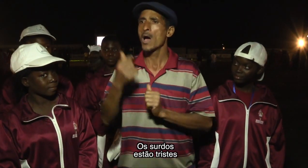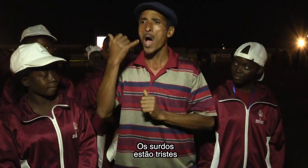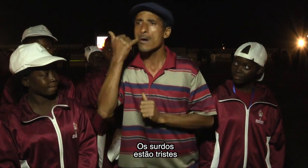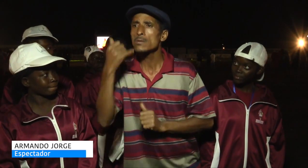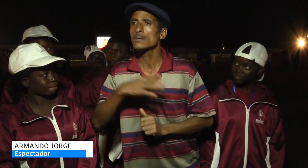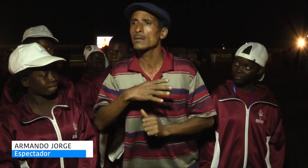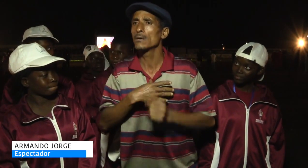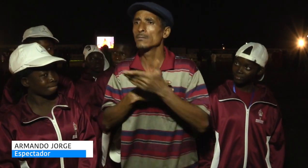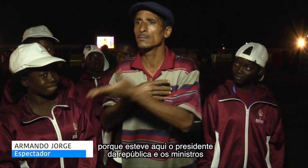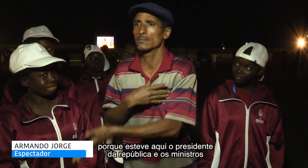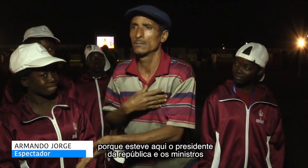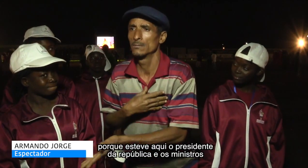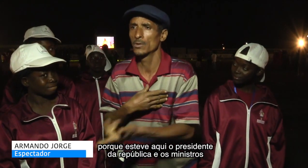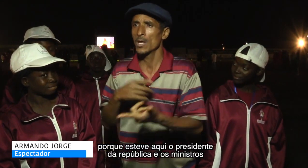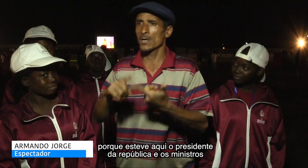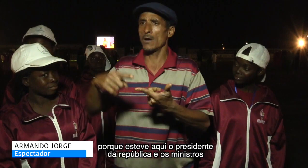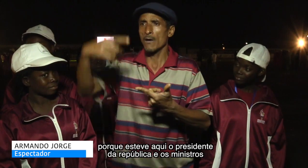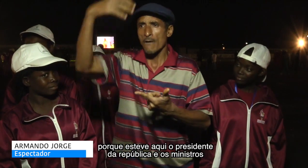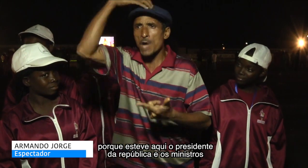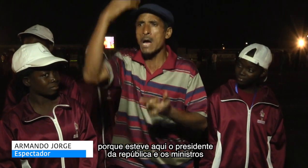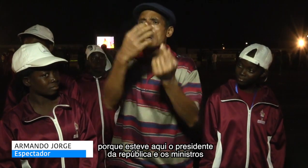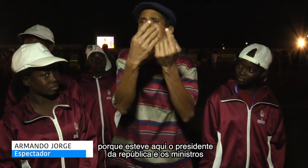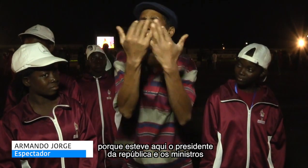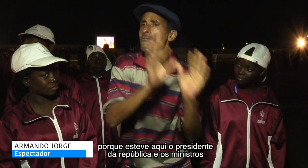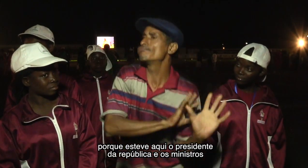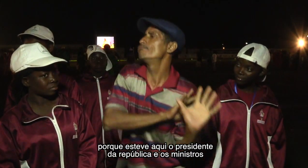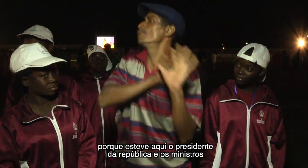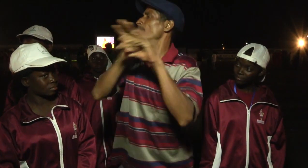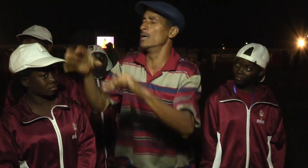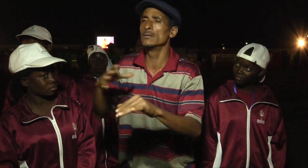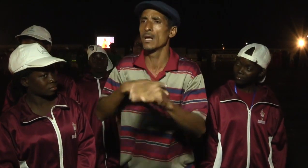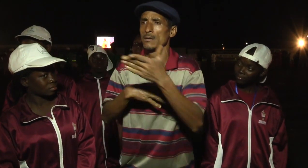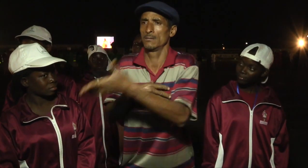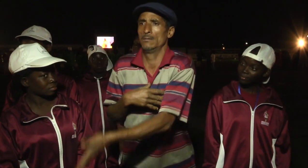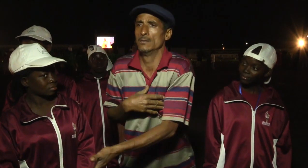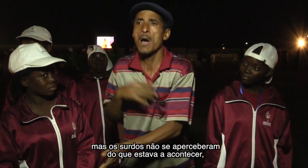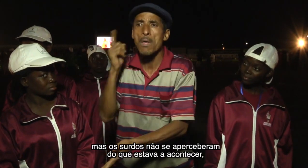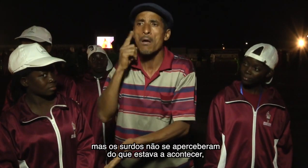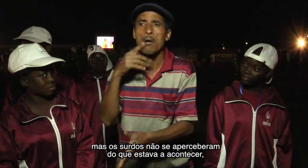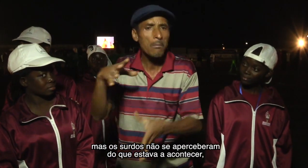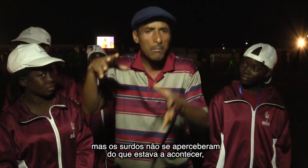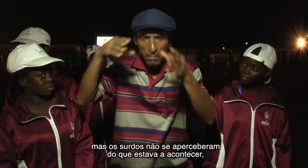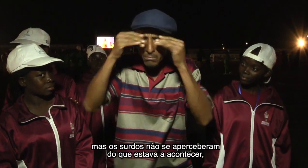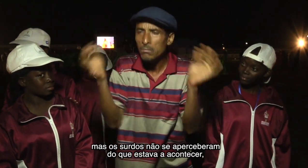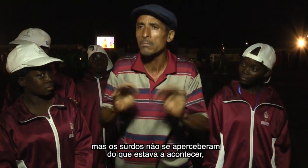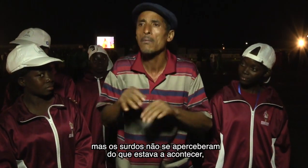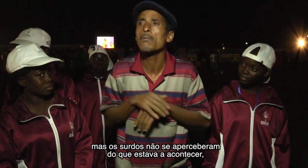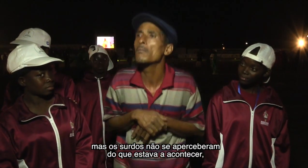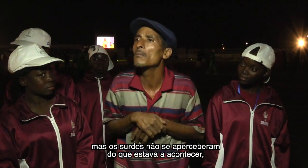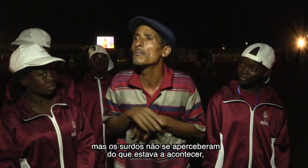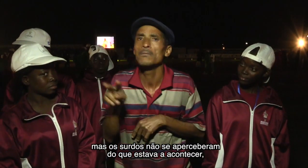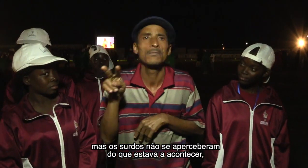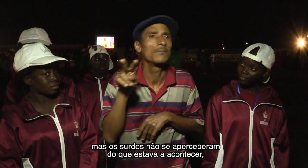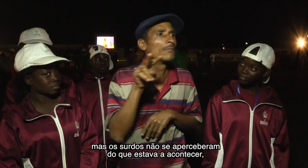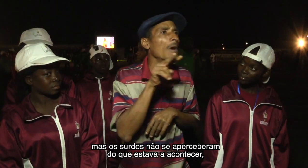porque estava aqui o presidente da república e os ministros. Mas os surdos não se